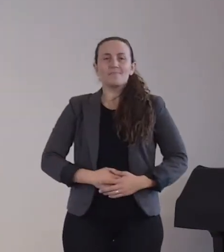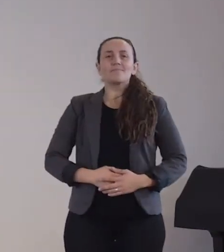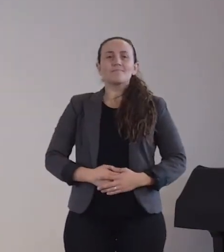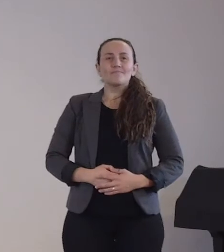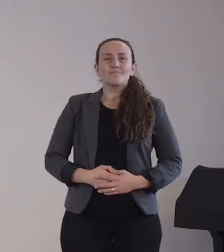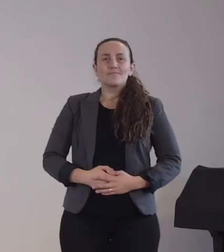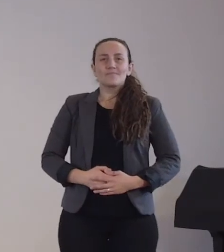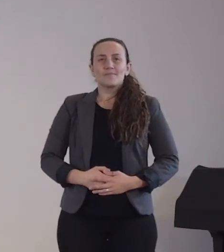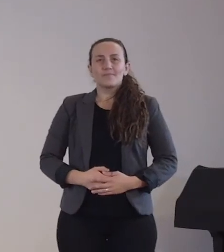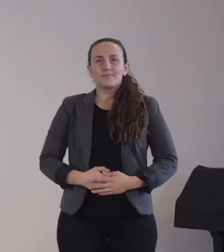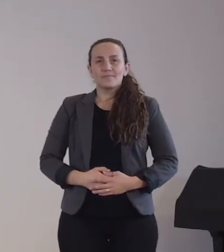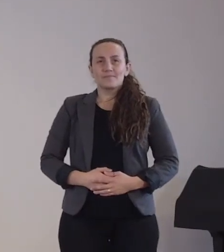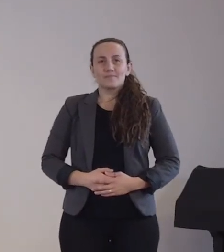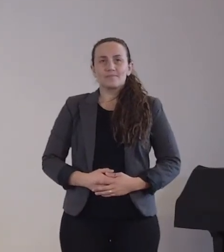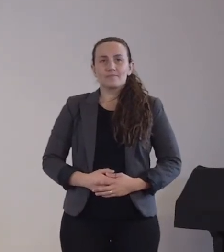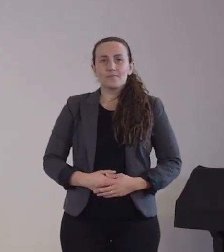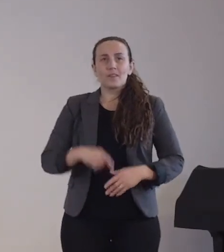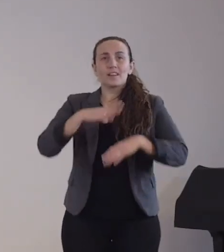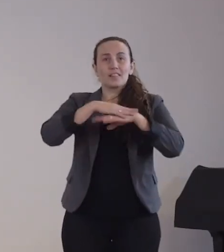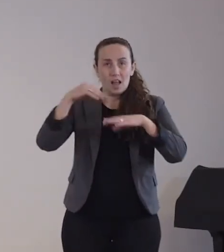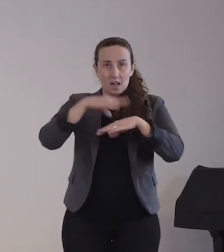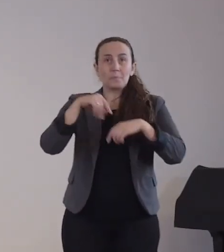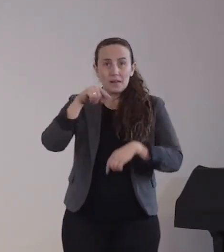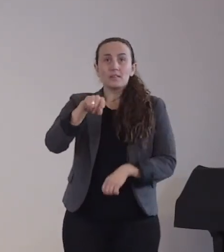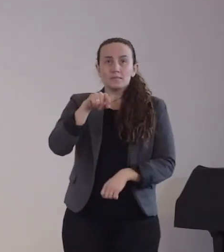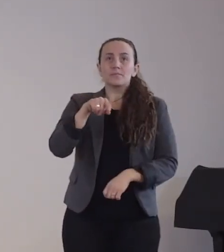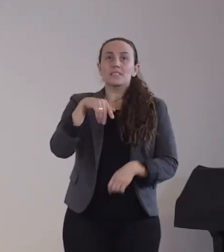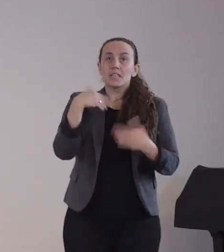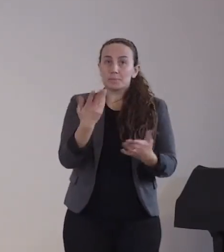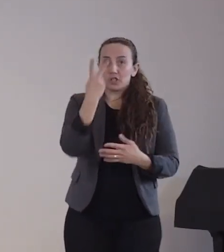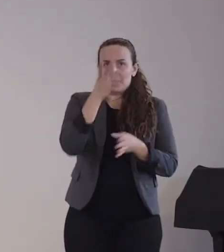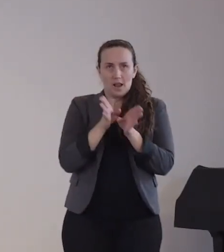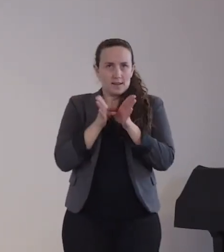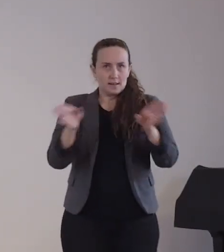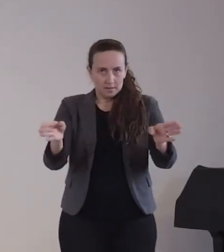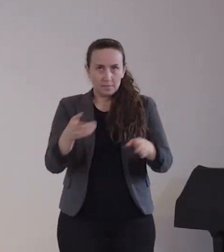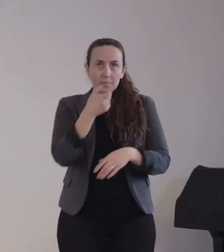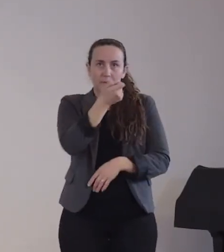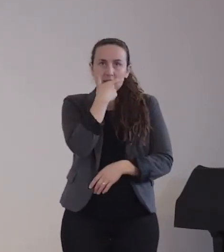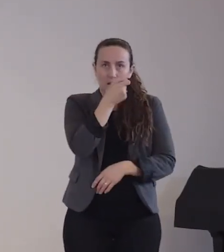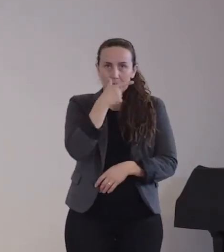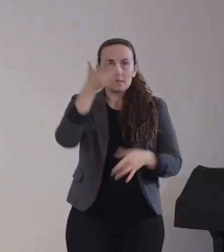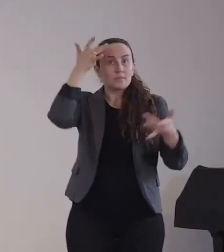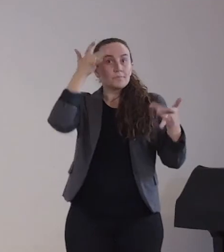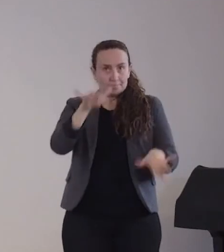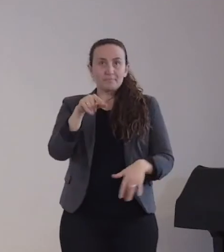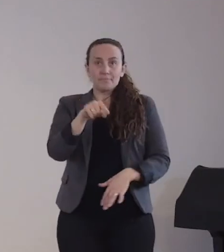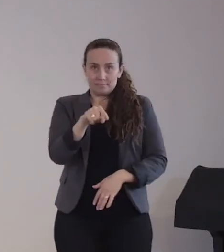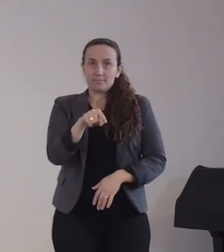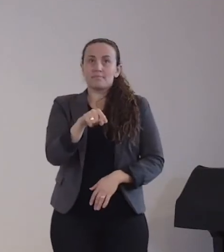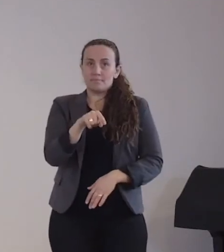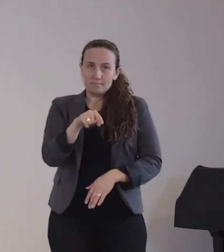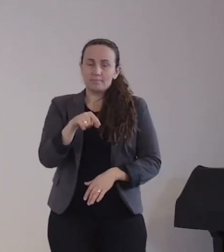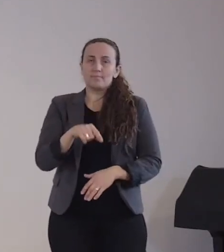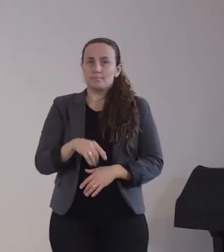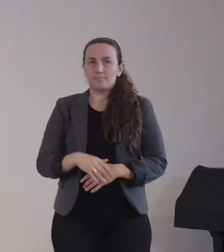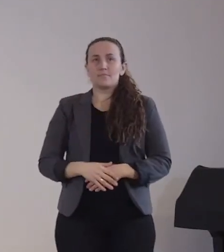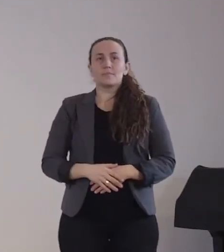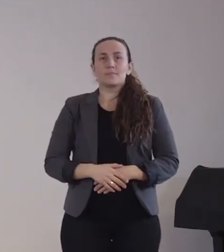für die Therapie der SARS-CoV-2-Erkrankungen zugelassene Medikamente. Hier behandelt es sich um ein Virusmedikament,